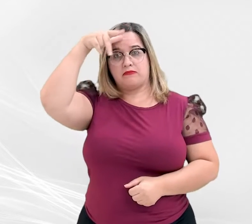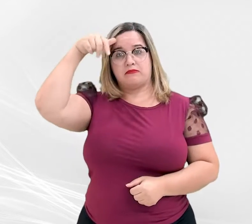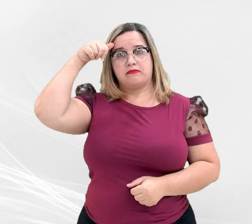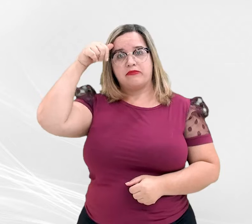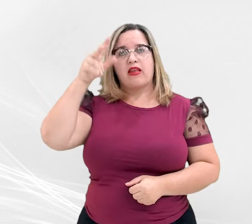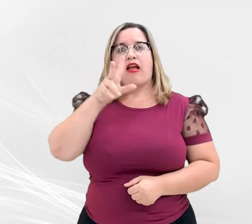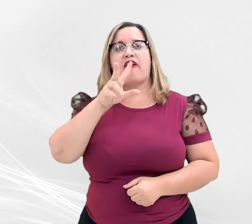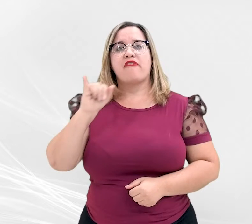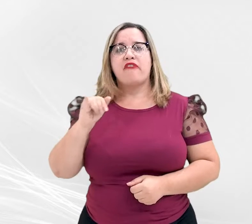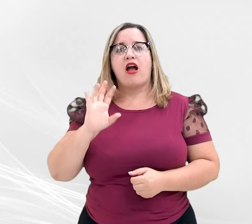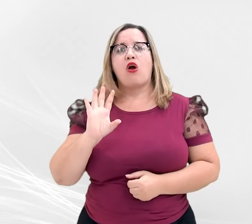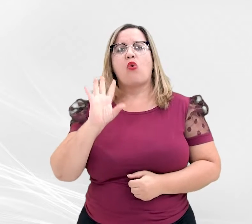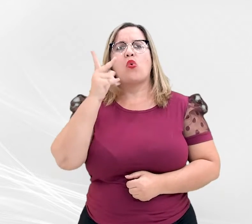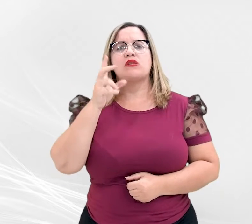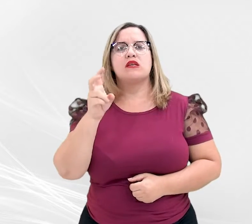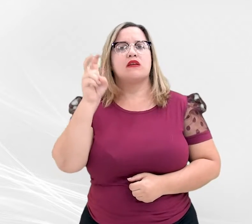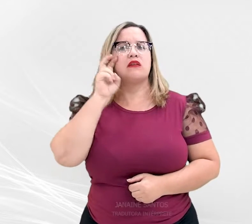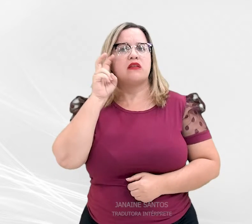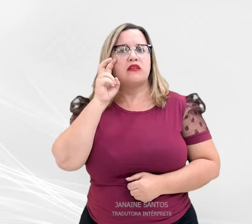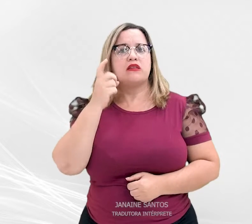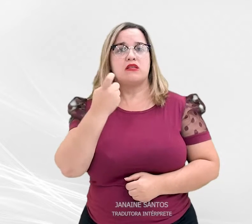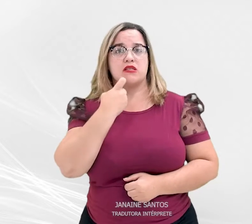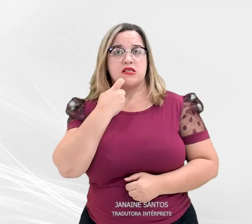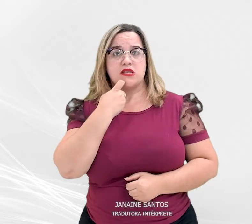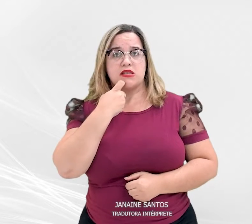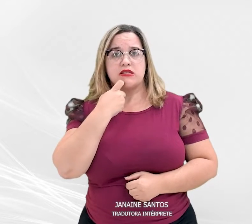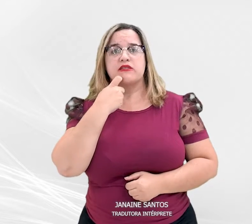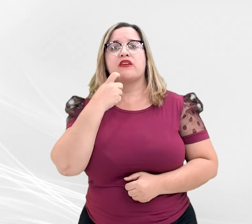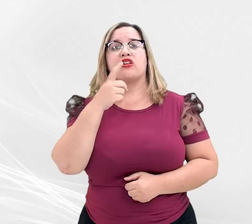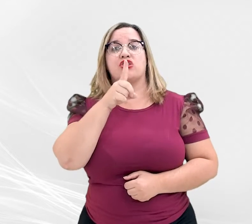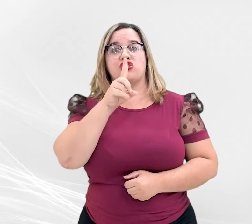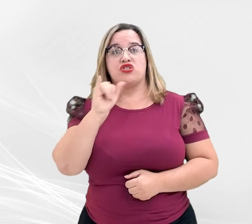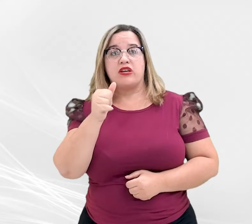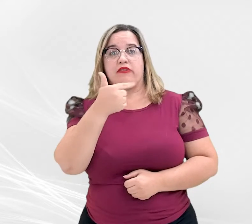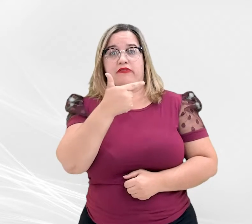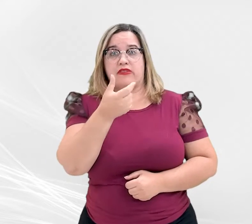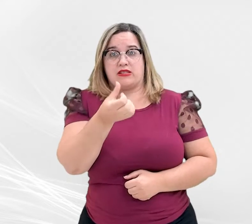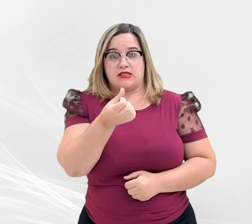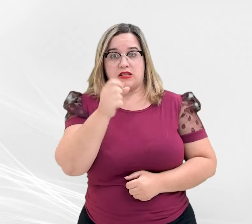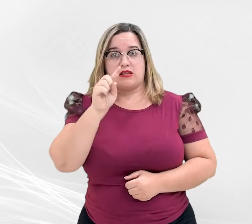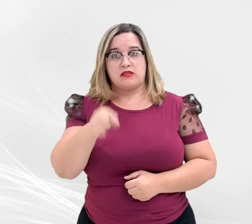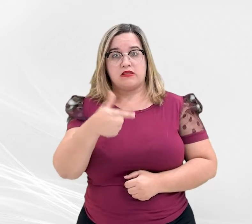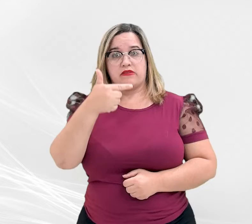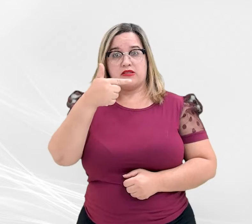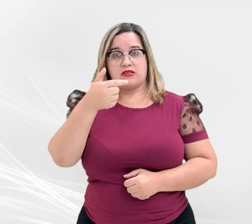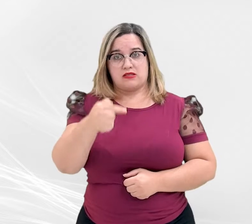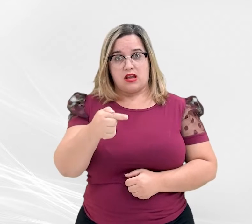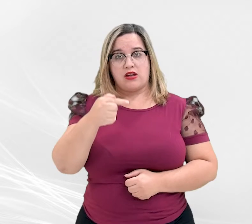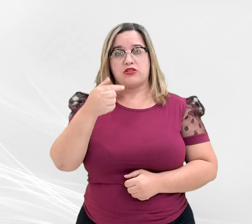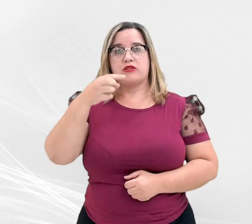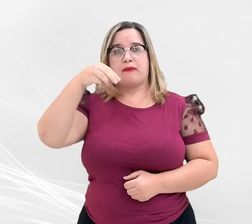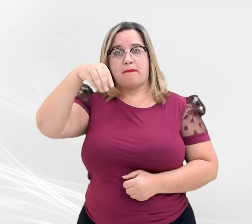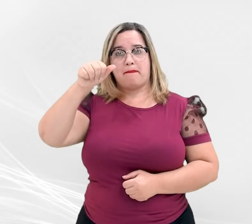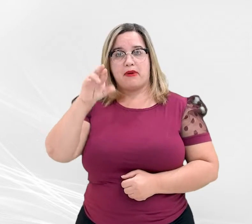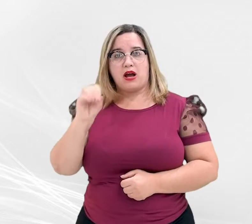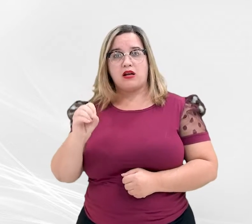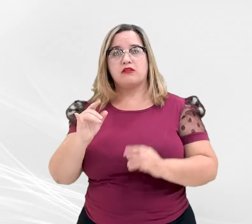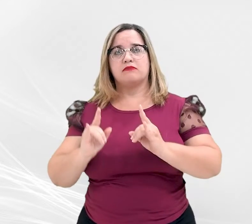quinta e sexta-feira, dias 26 e 27 de maio, na sede das Promotorias de Justiça de Cuiabá,